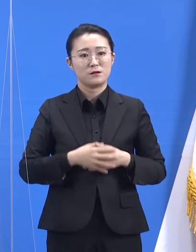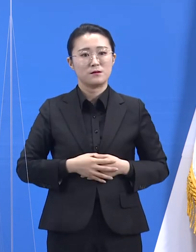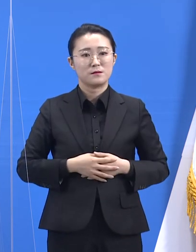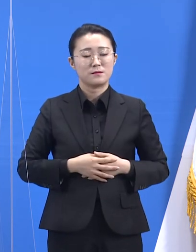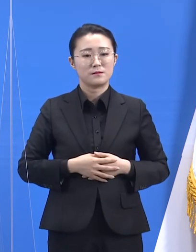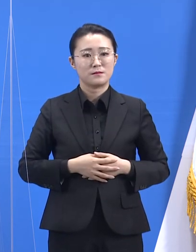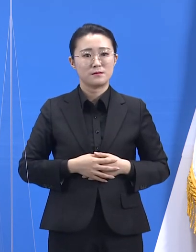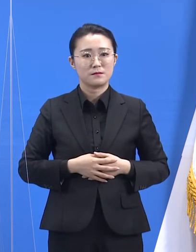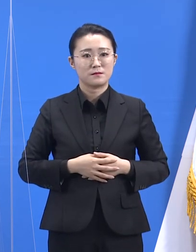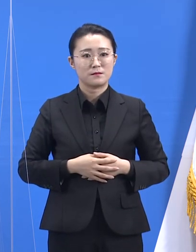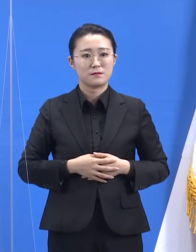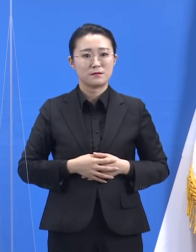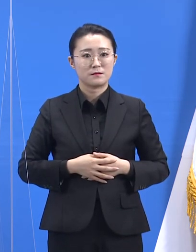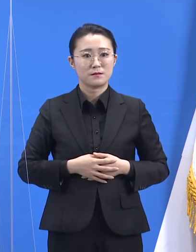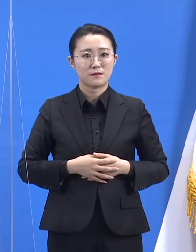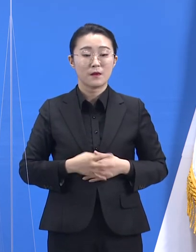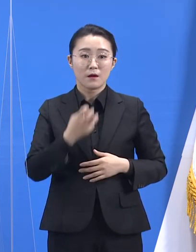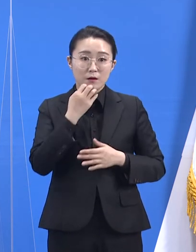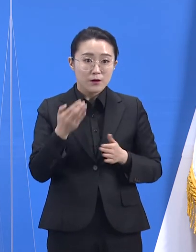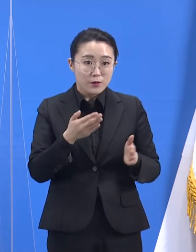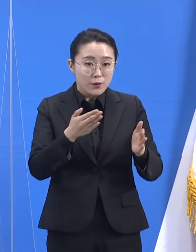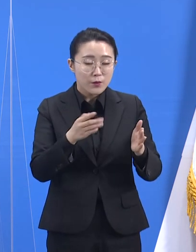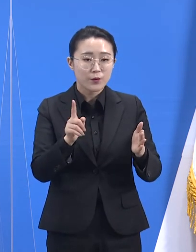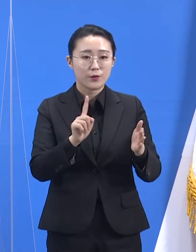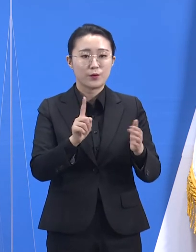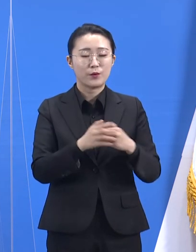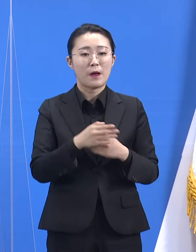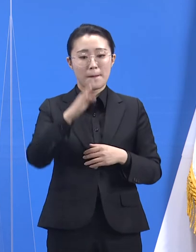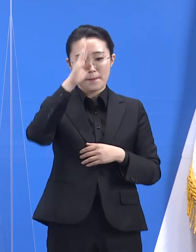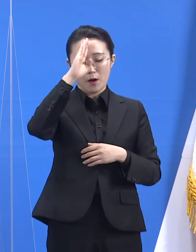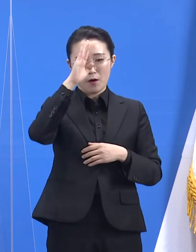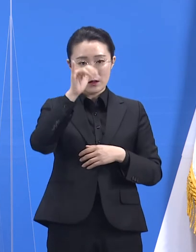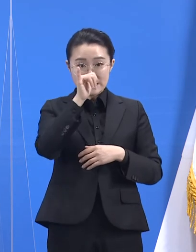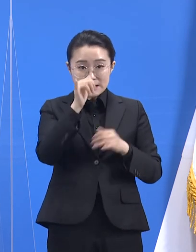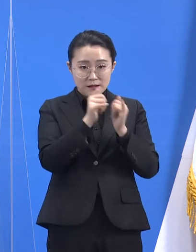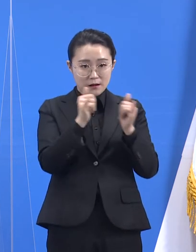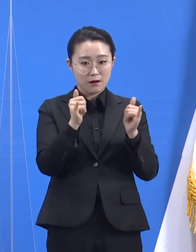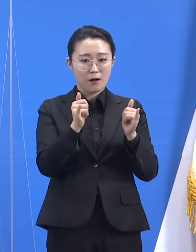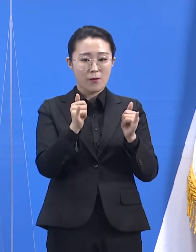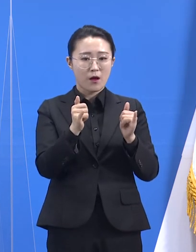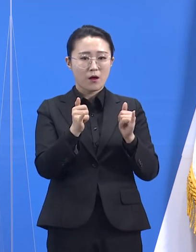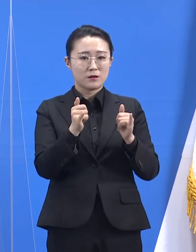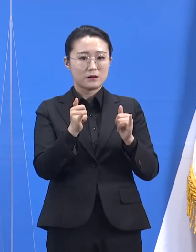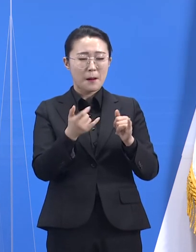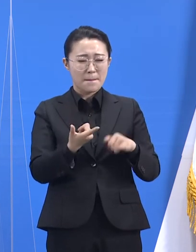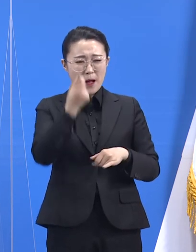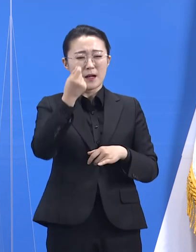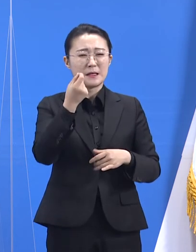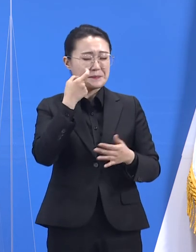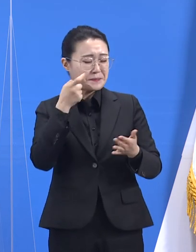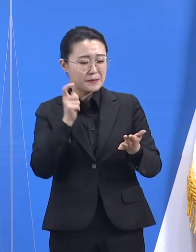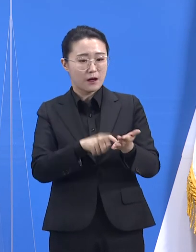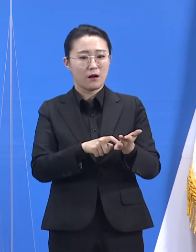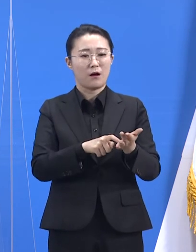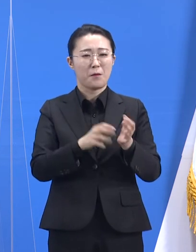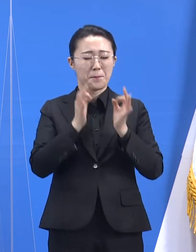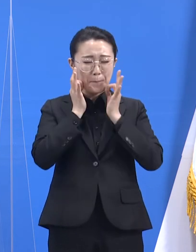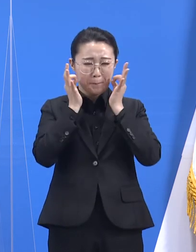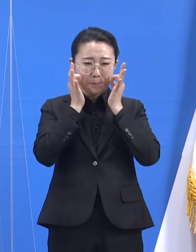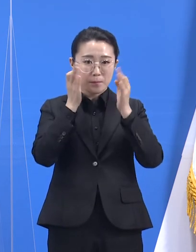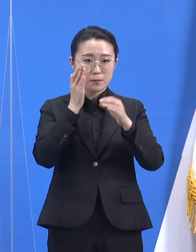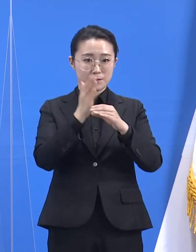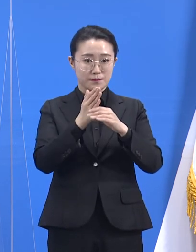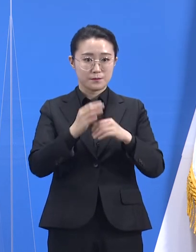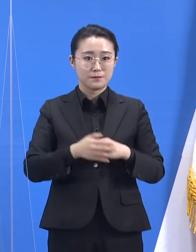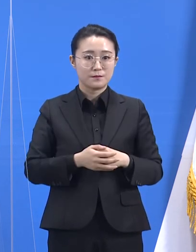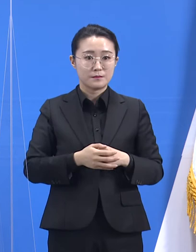경기도는 유증상자를 늦지 않게 발견하는 일에 전력하고 있습니다. 앞서 대표적인 사례